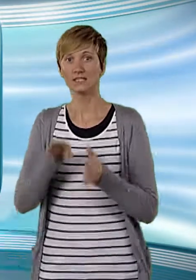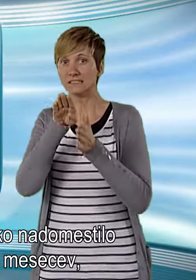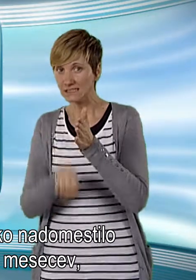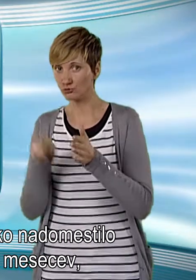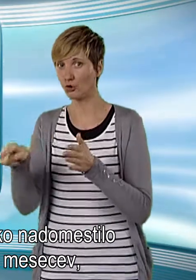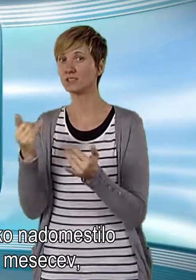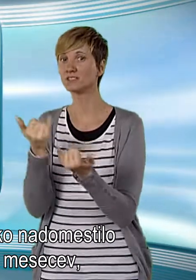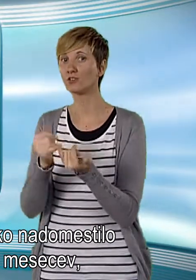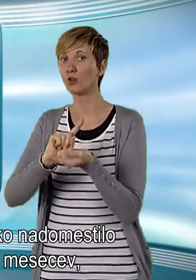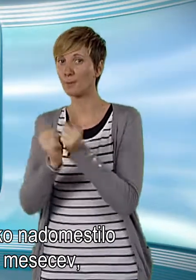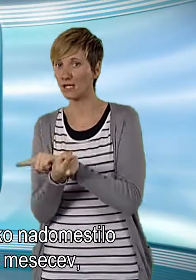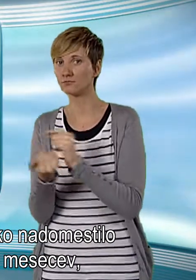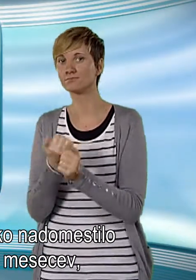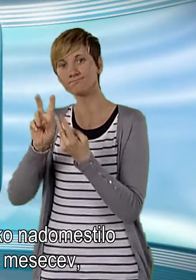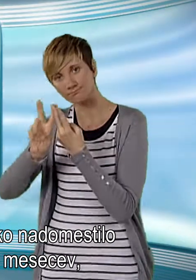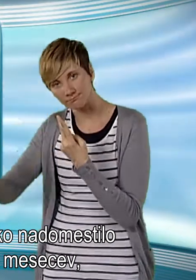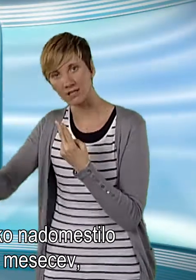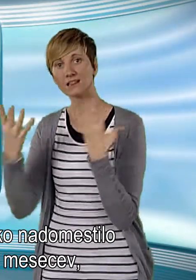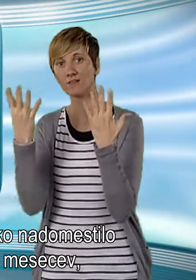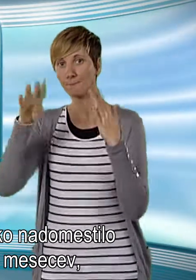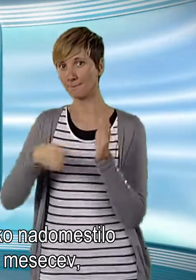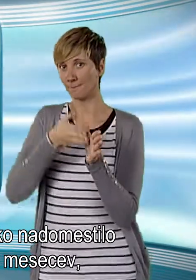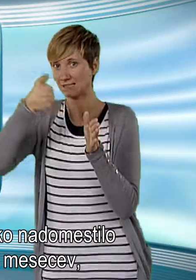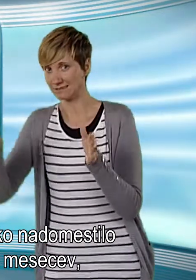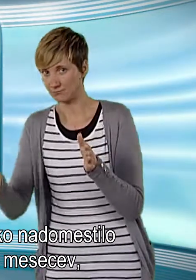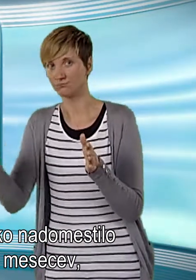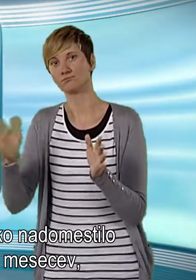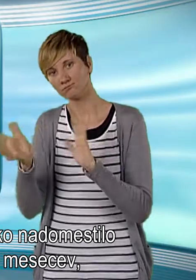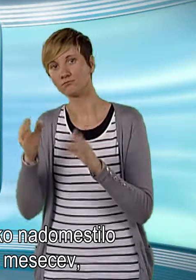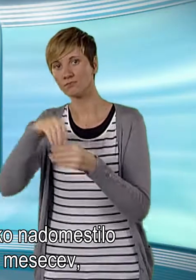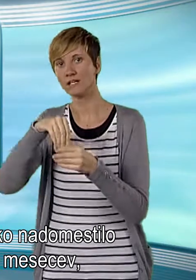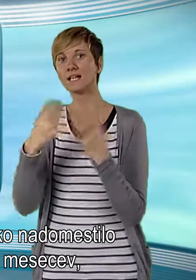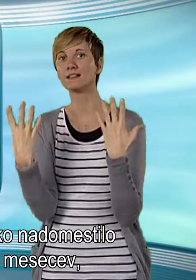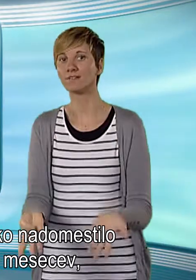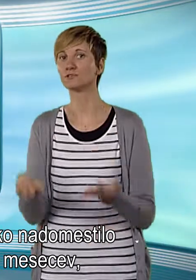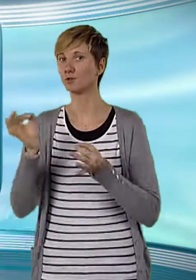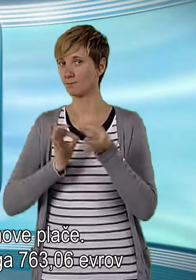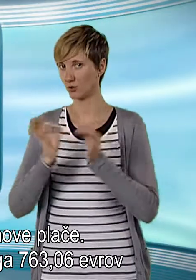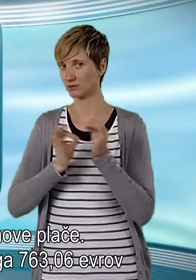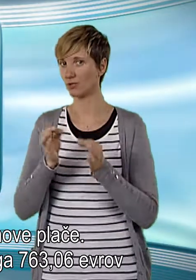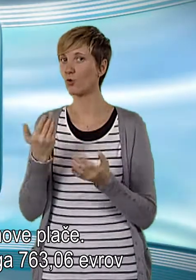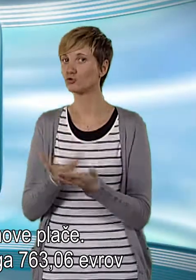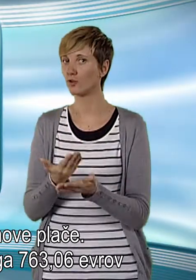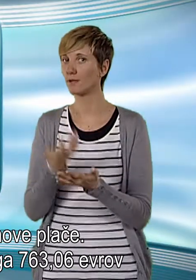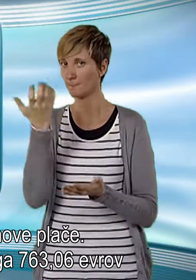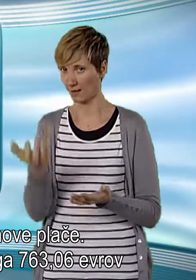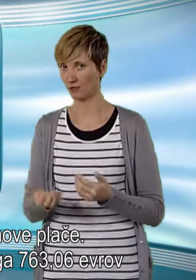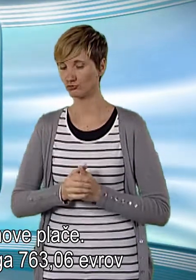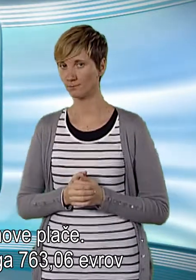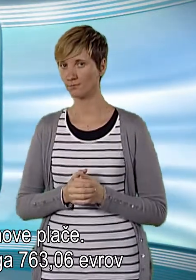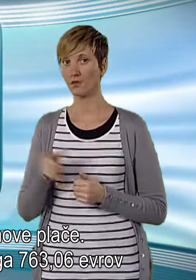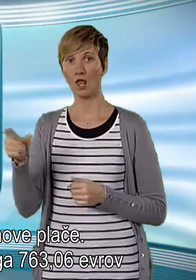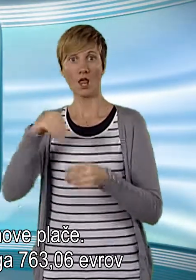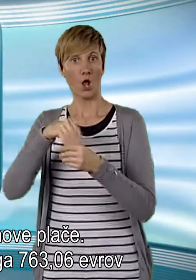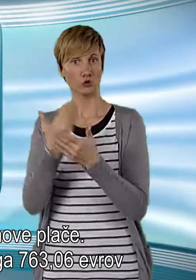Znižuje pa se starševsko nadomestilo za nadaljnjih devet mesecev in sicer na 90 odstotkov osnovne plače.